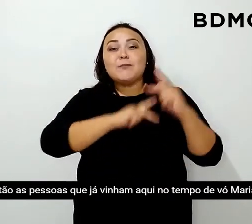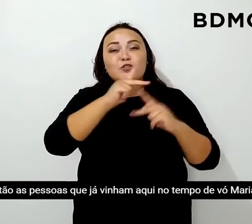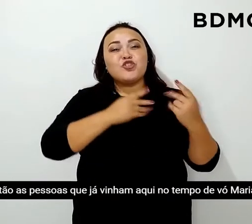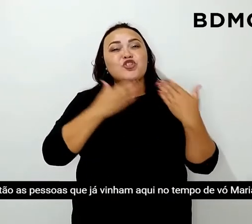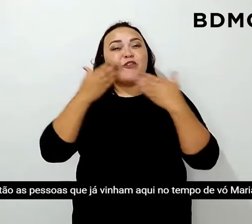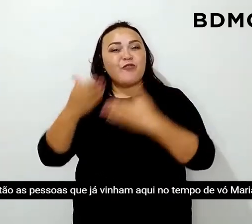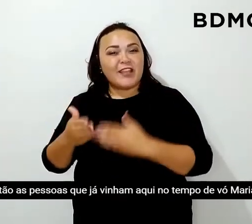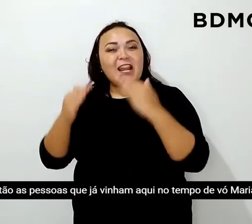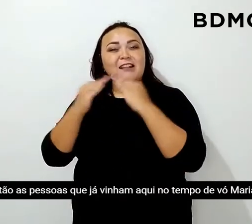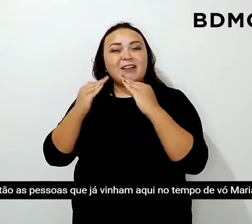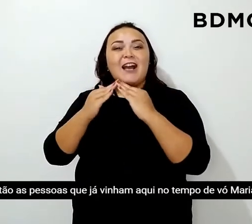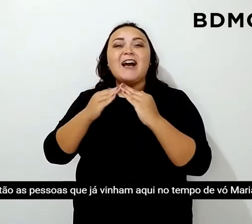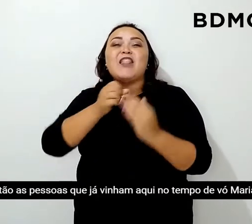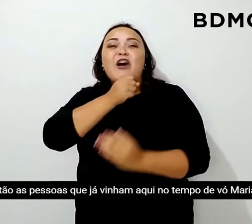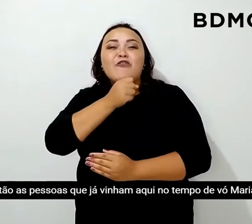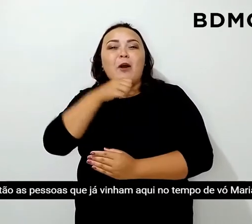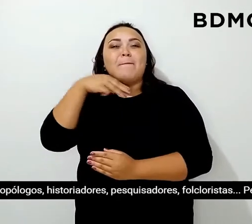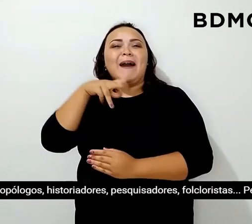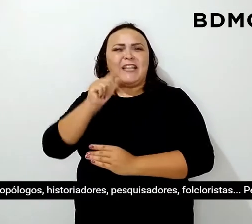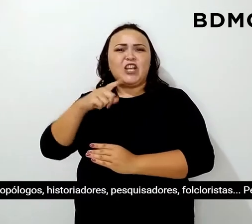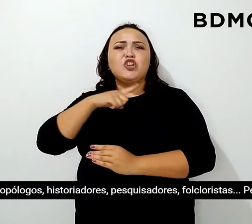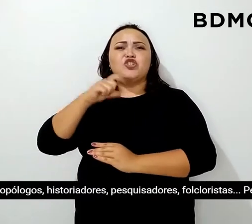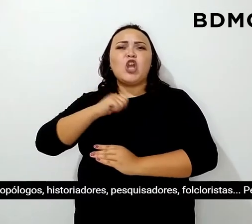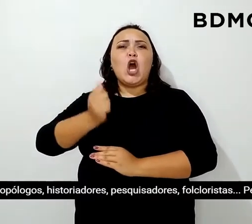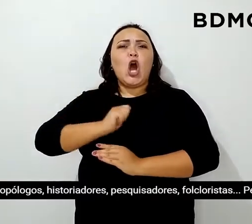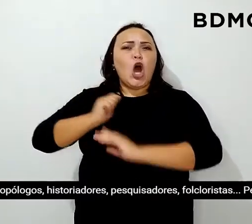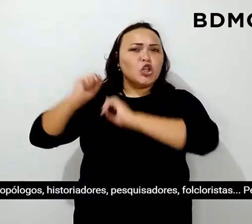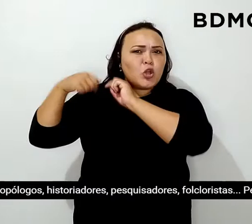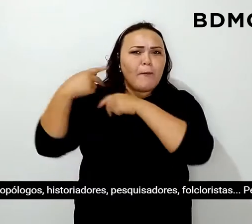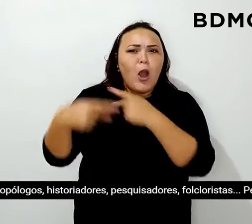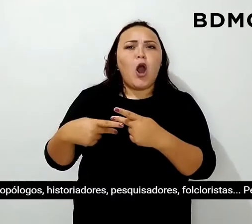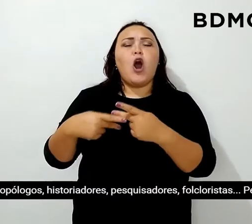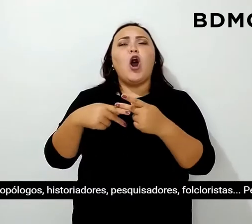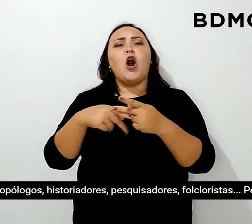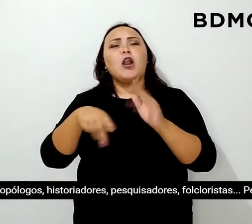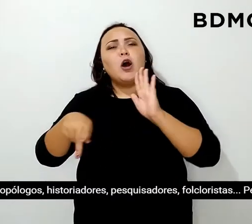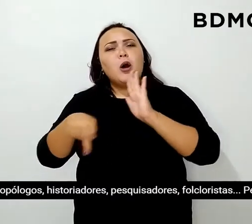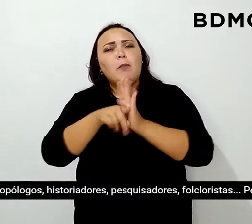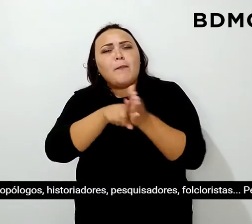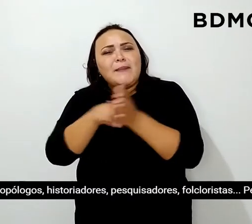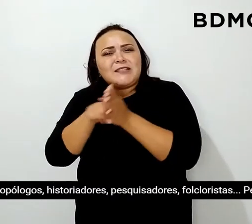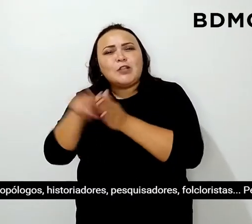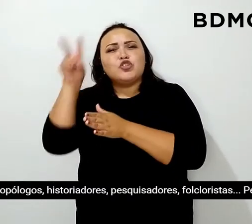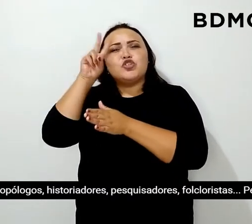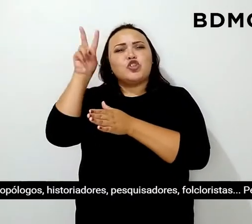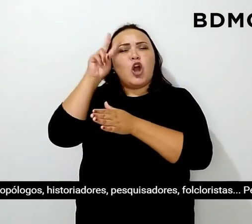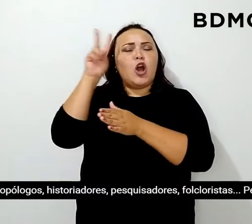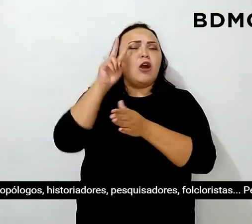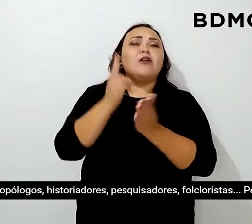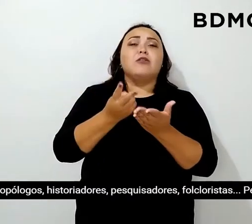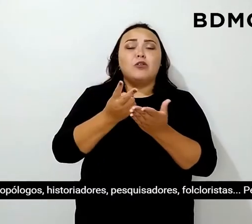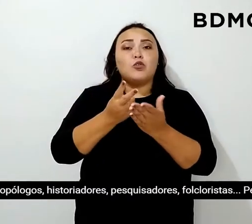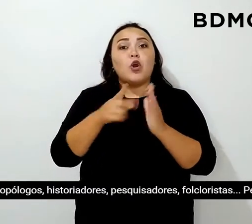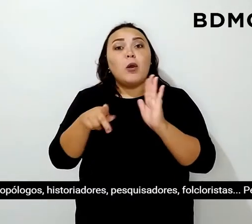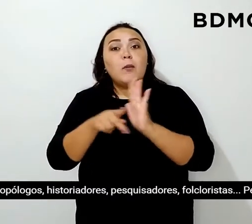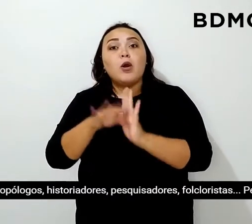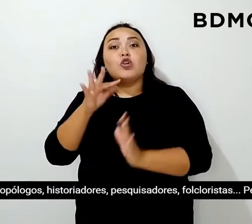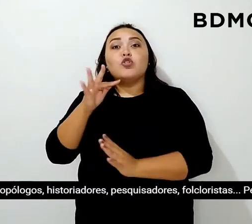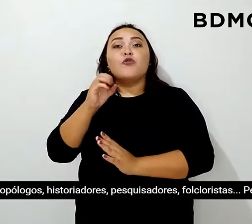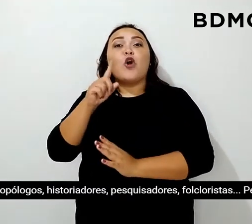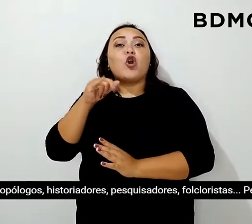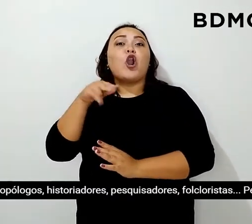aqui no tempo de Vó Maria eram antropólogos, historiadores, pesquisadores, folcloristas,